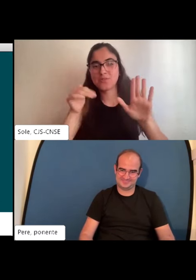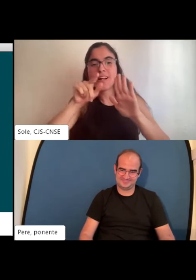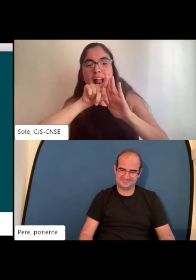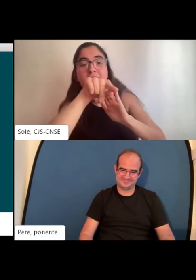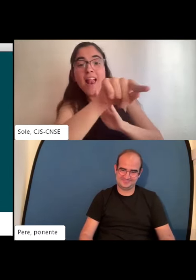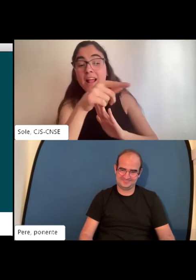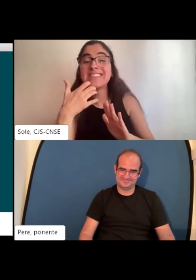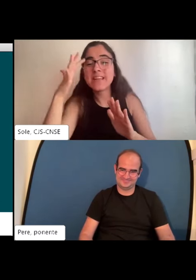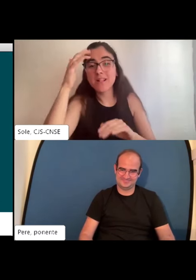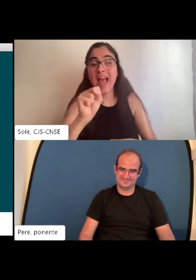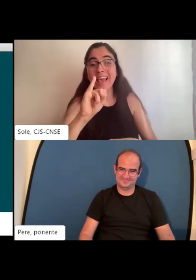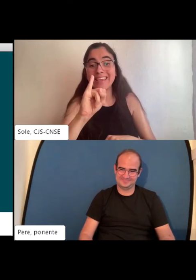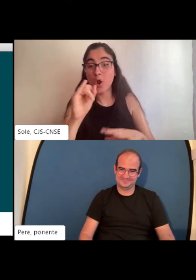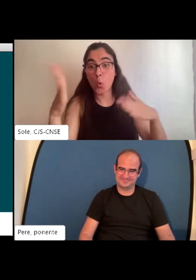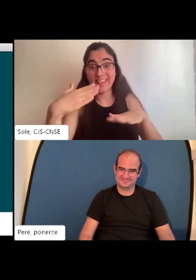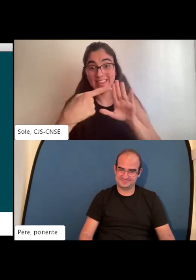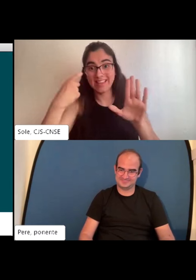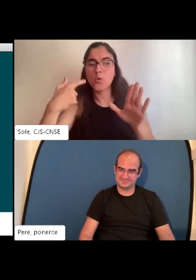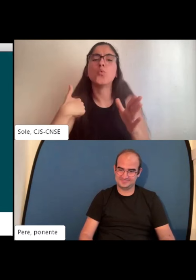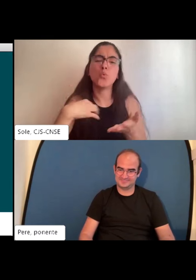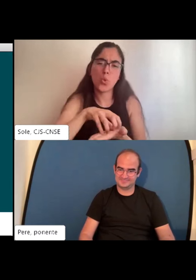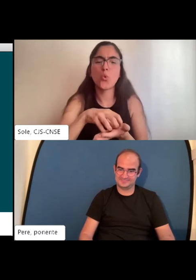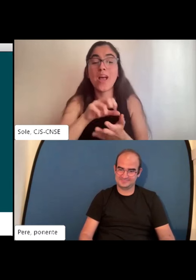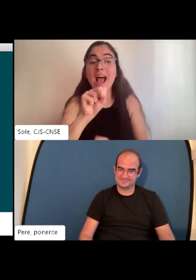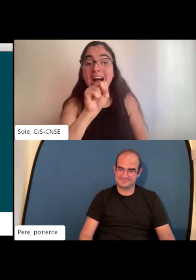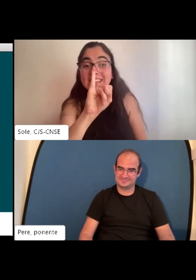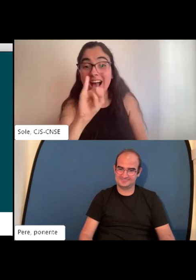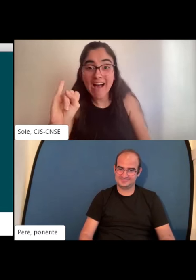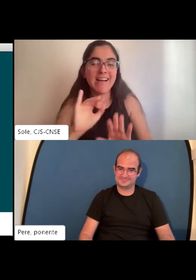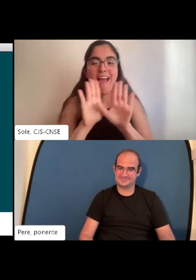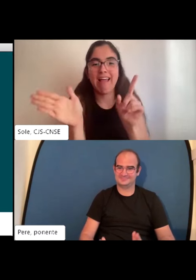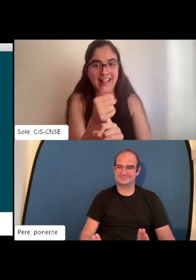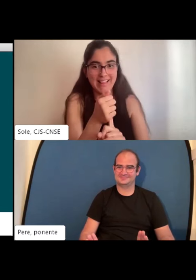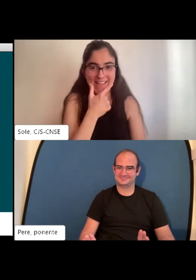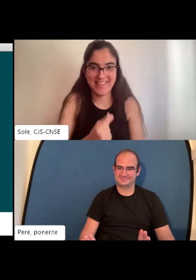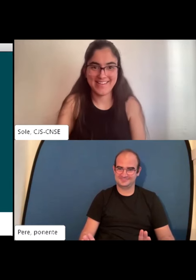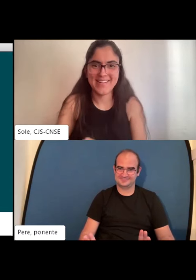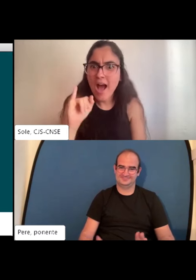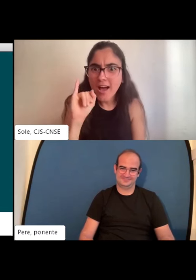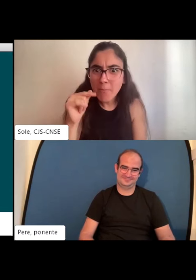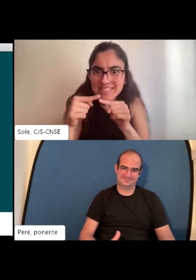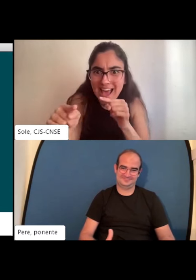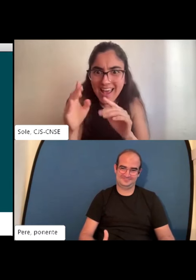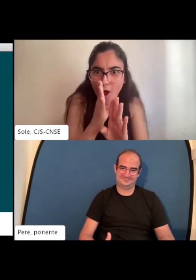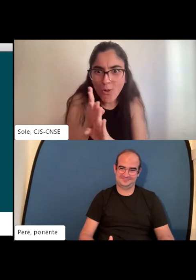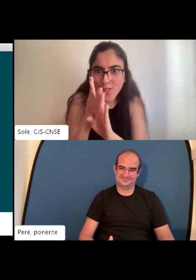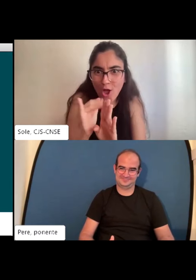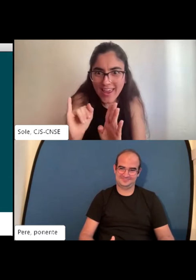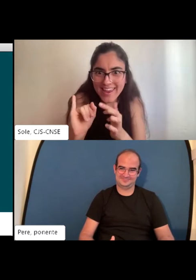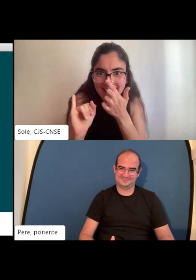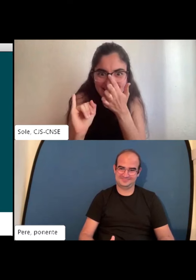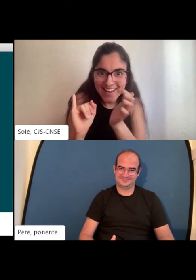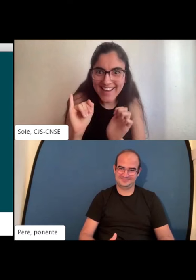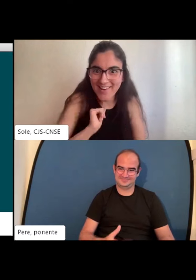asocias directamente a inteligencia artificial yo creo que si quitas la ahí a mí me costaría asociarla pero en cuanto